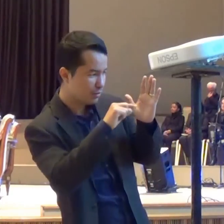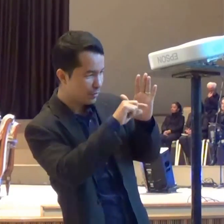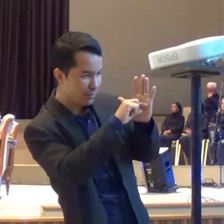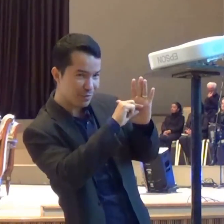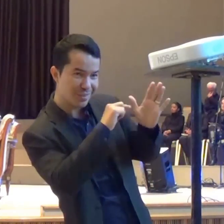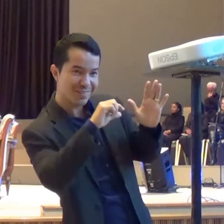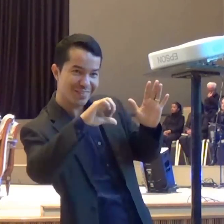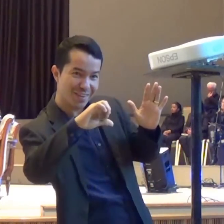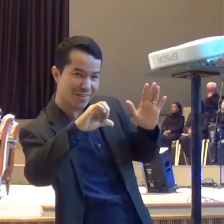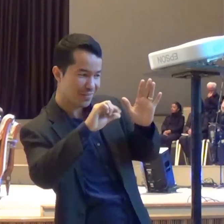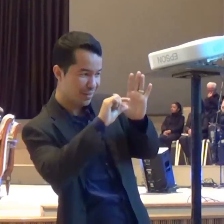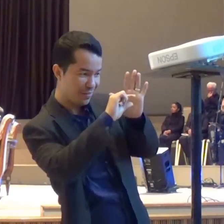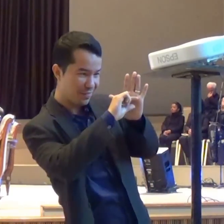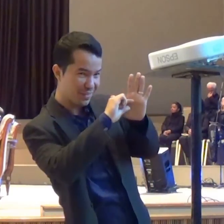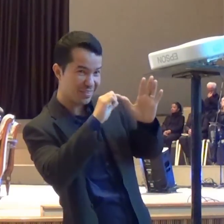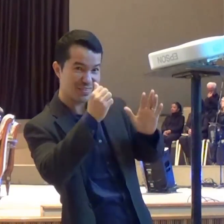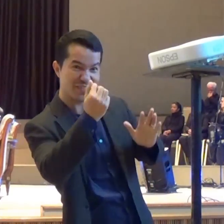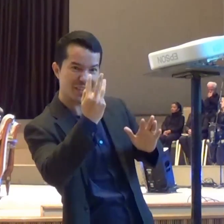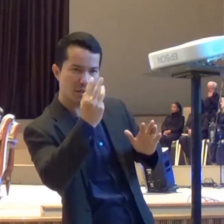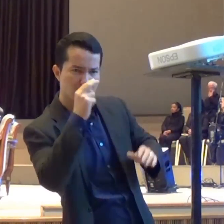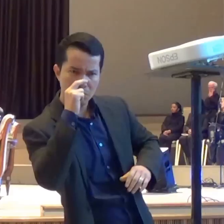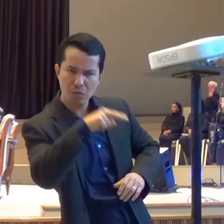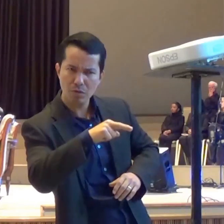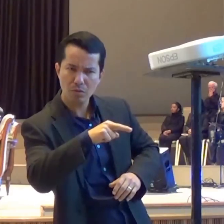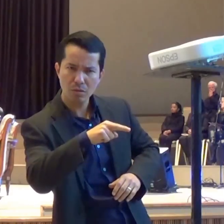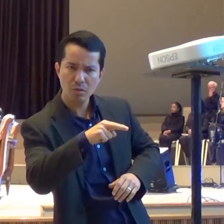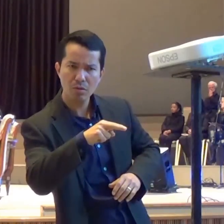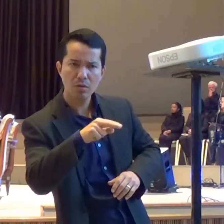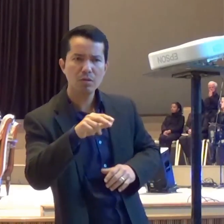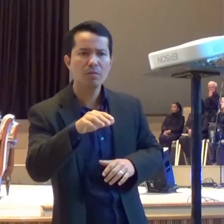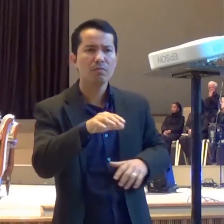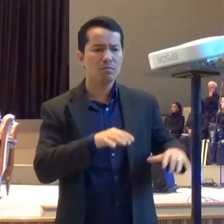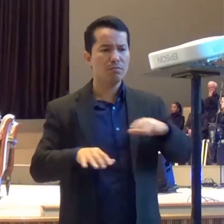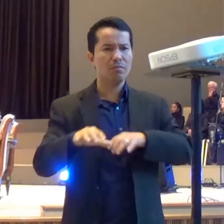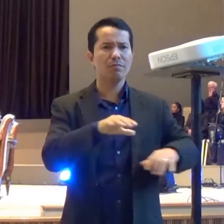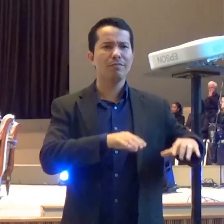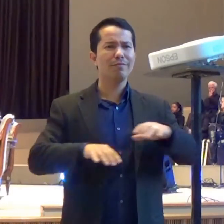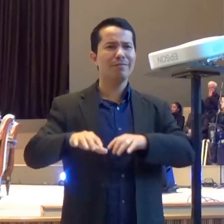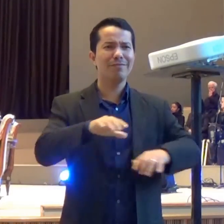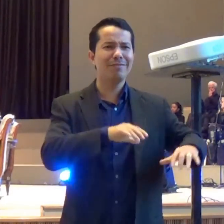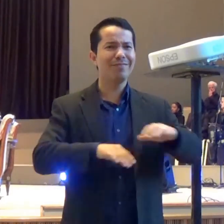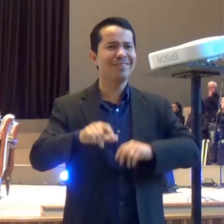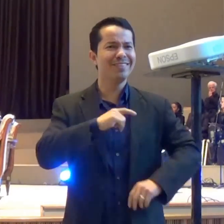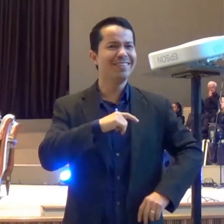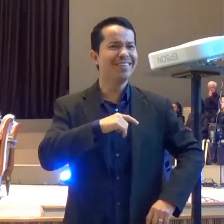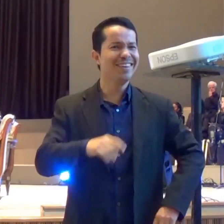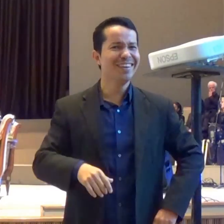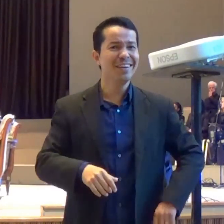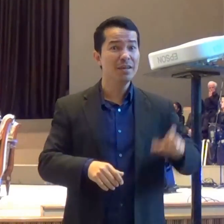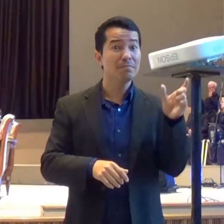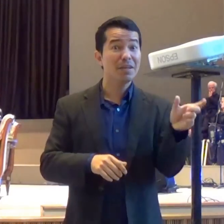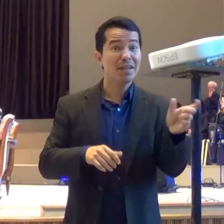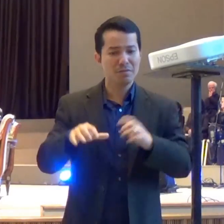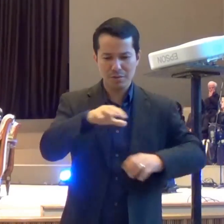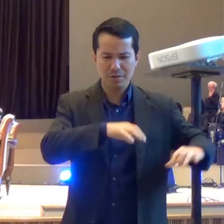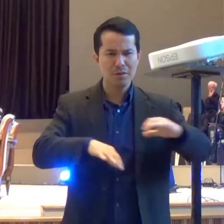preparar, preparado Repete-se aqui E Jesus queria que a gente entendesse Que esse negócio de